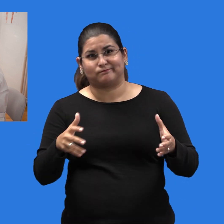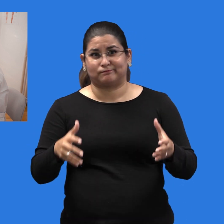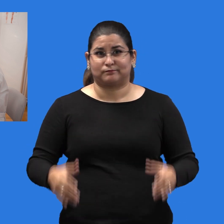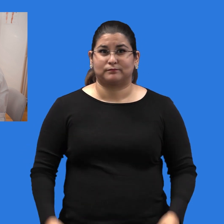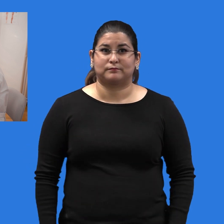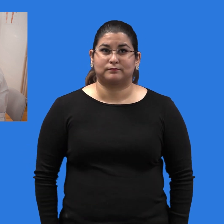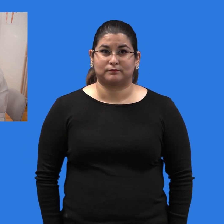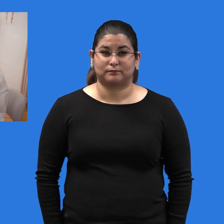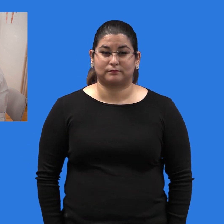la hepatitis C.